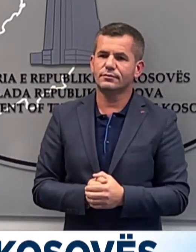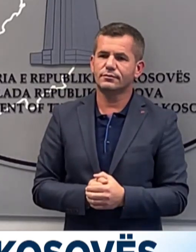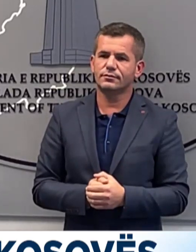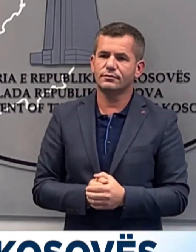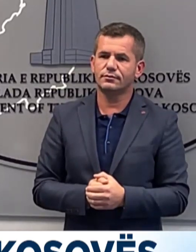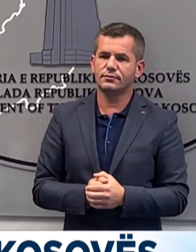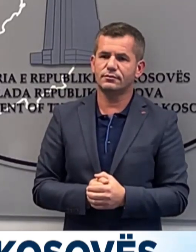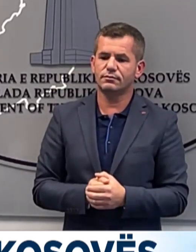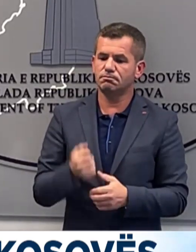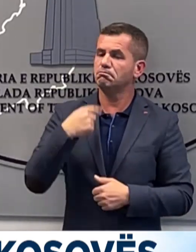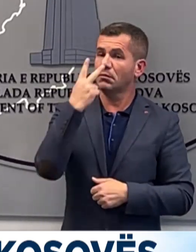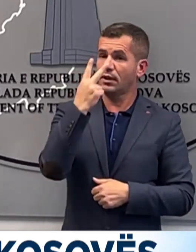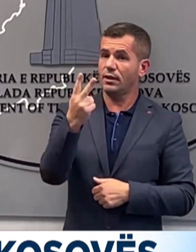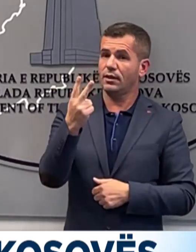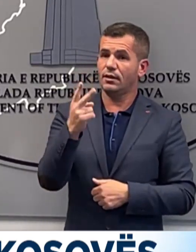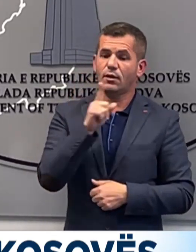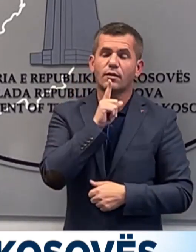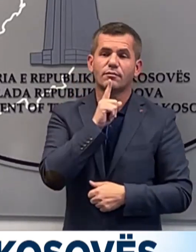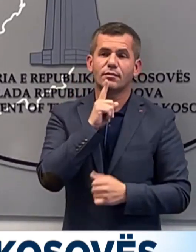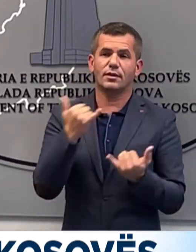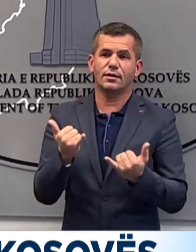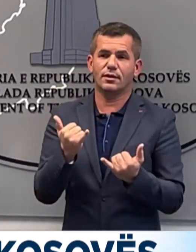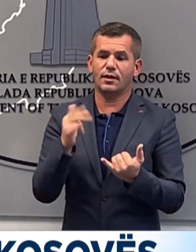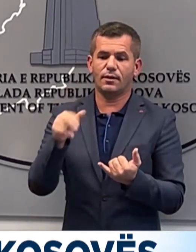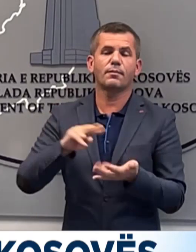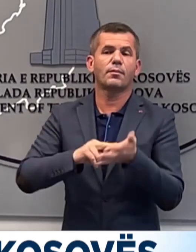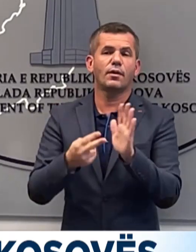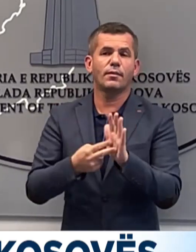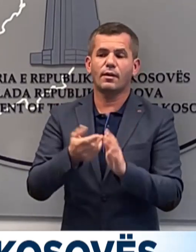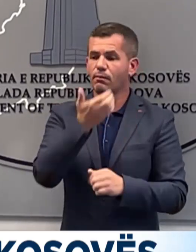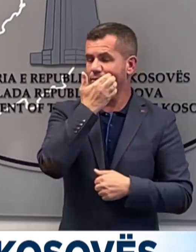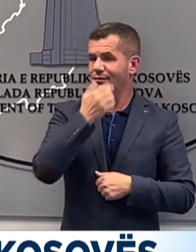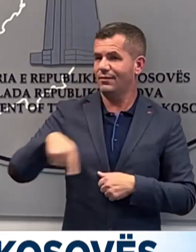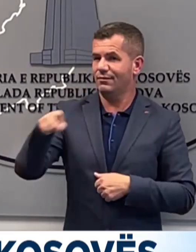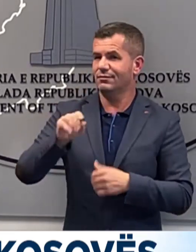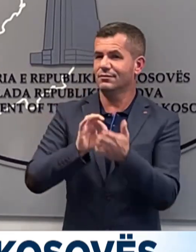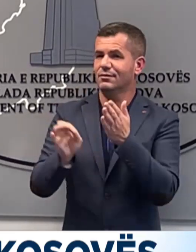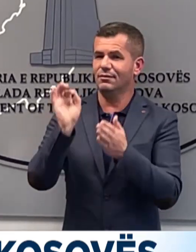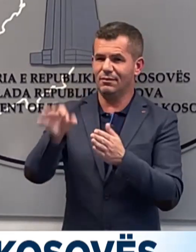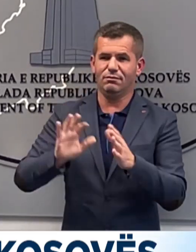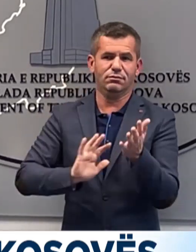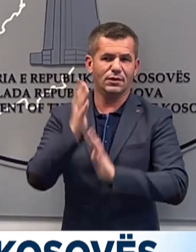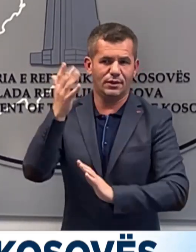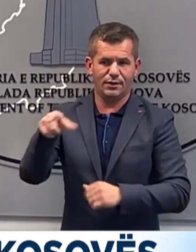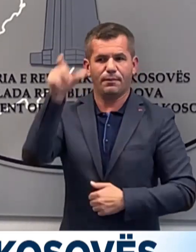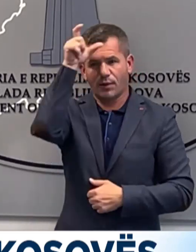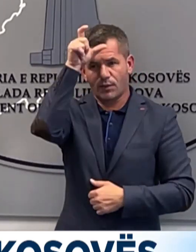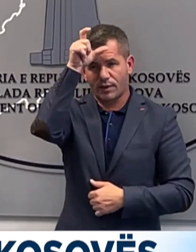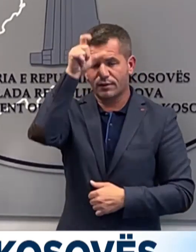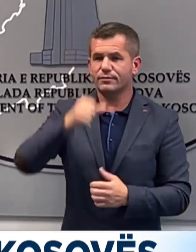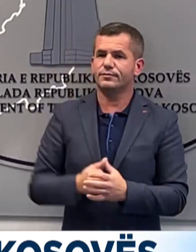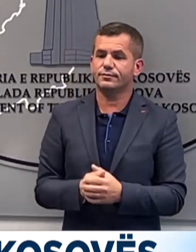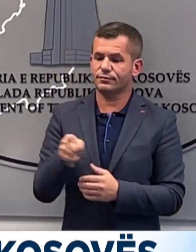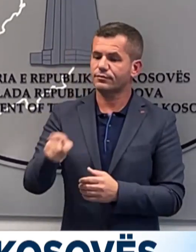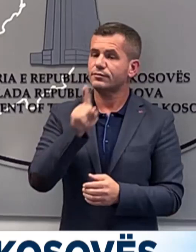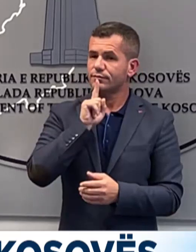Duket që këtu e kanë halin zjarëvënsit nga Beogradit. Ata që